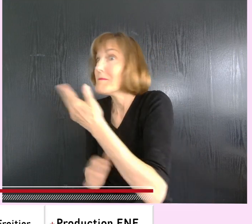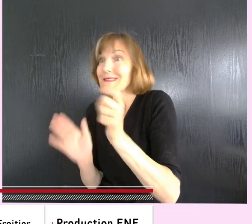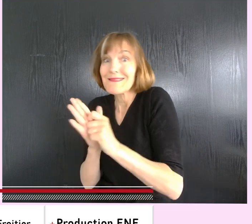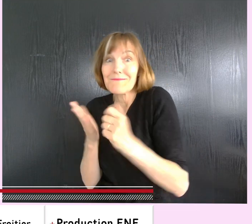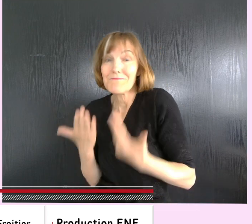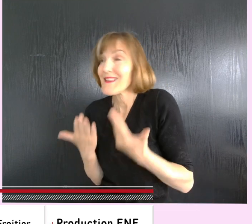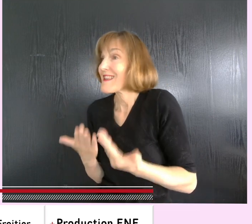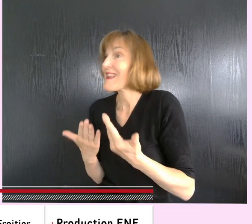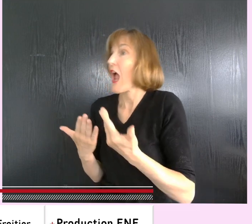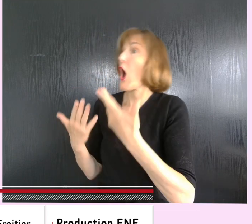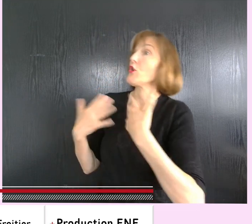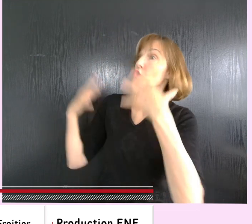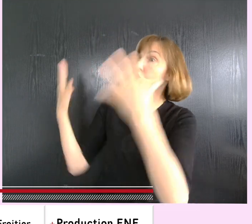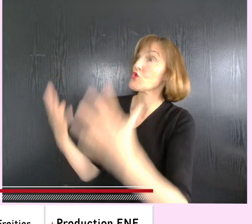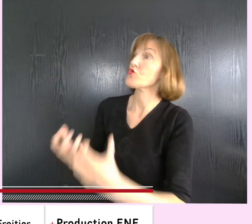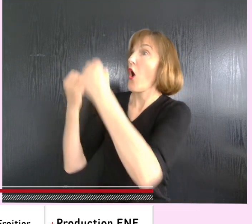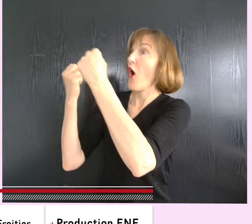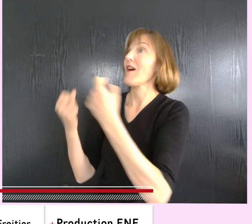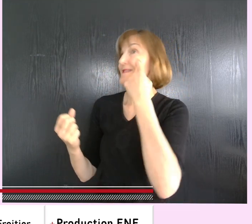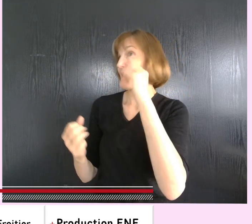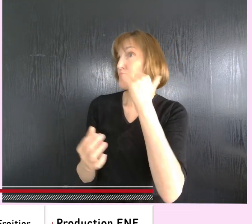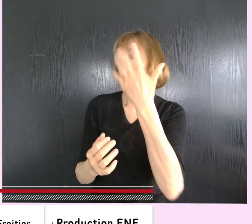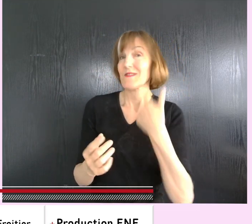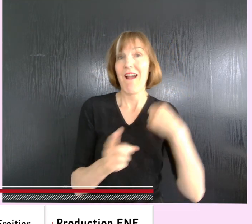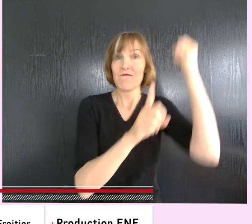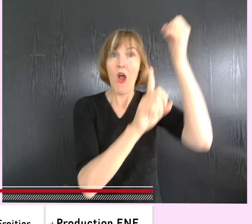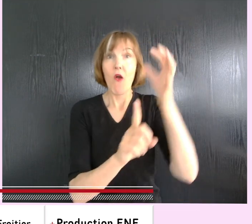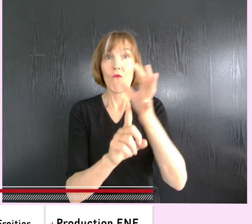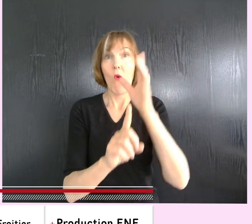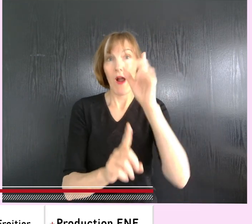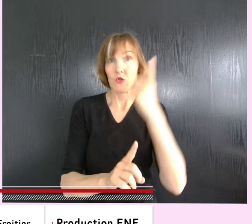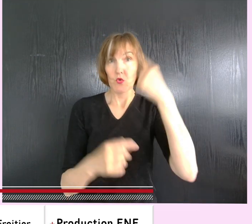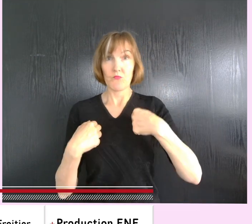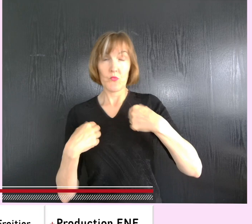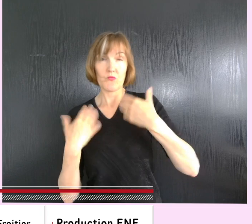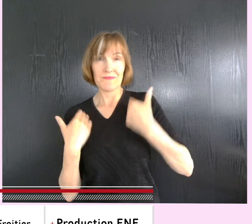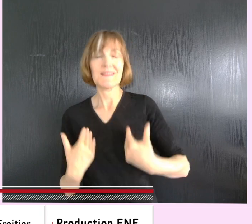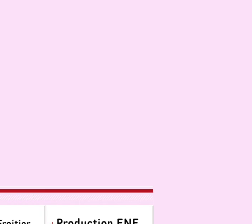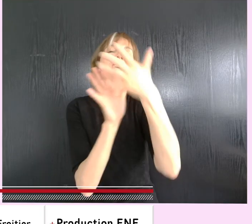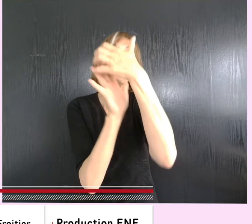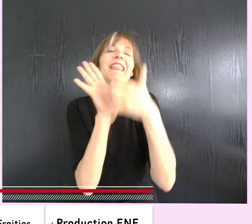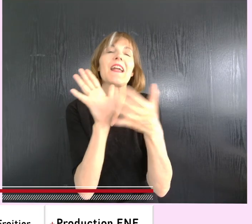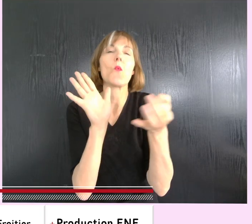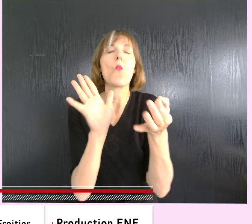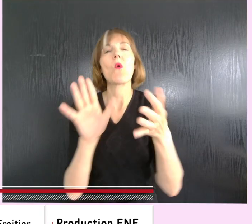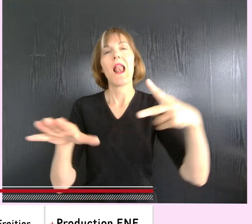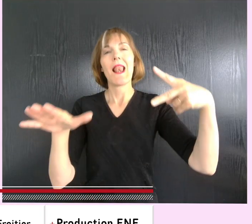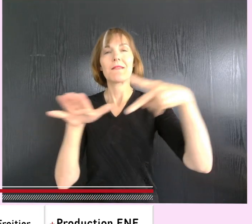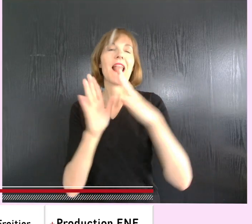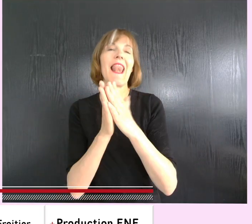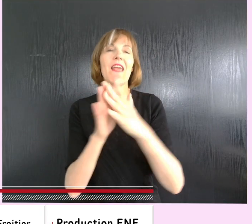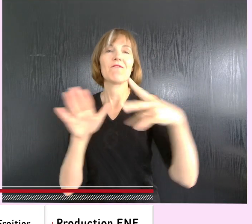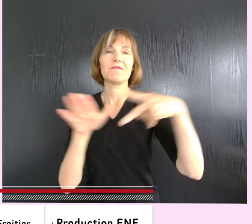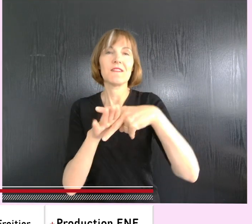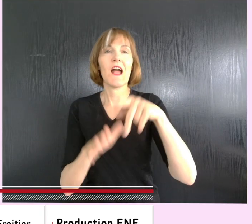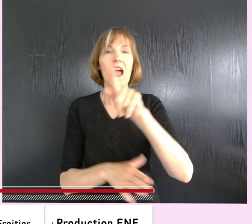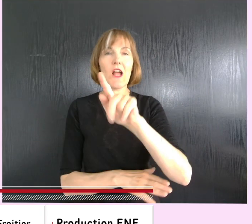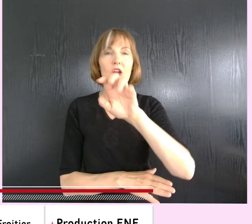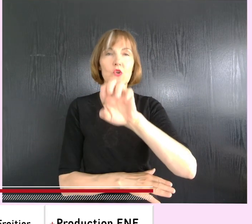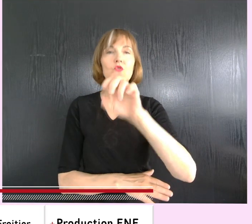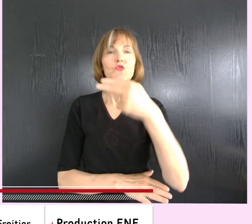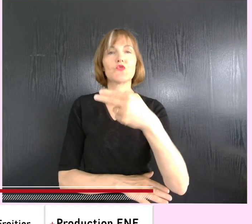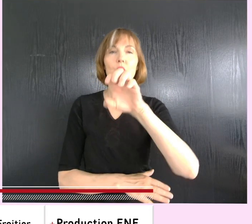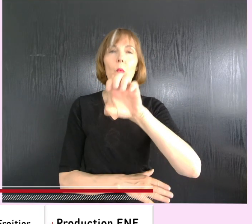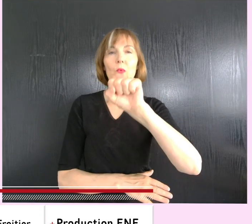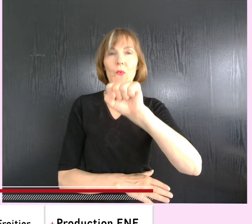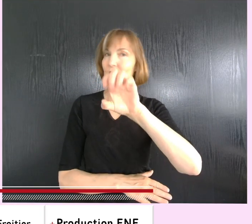pour vous sauver la vie que Dieu m'a envoyée. Vous trouverez ce merveilleux passage dans le livre de la Genèse, au